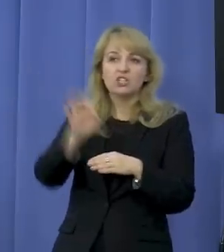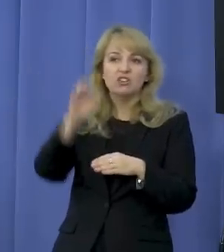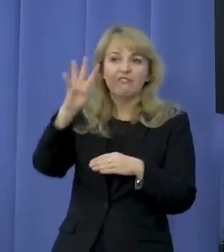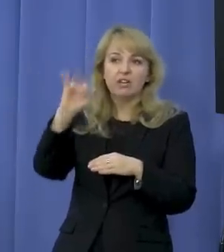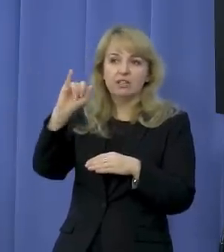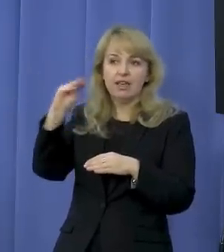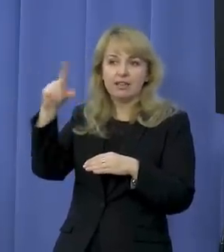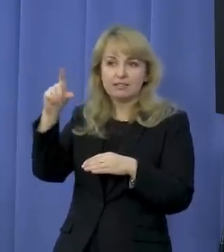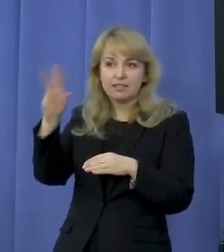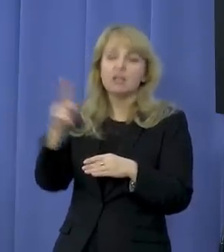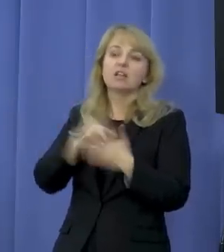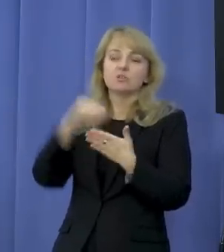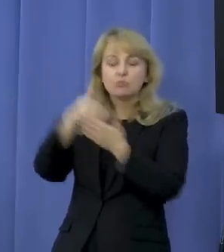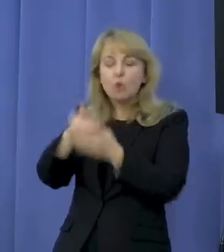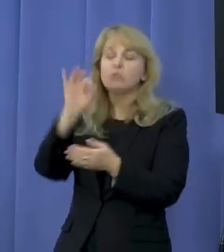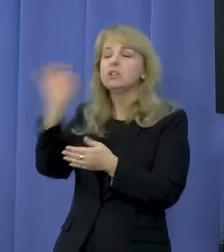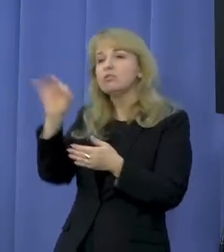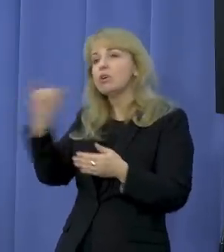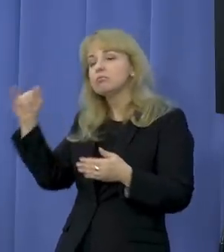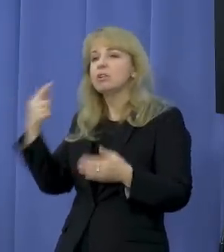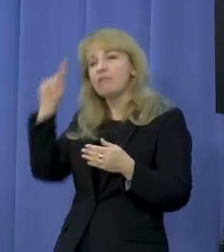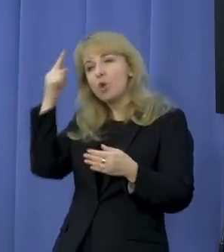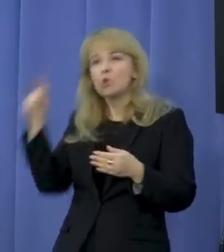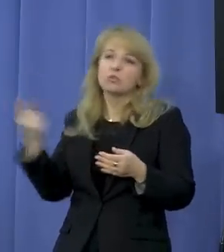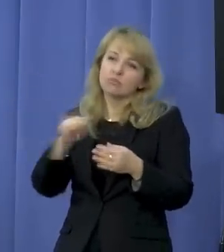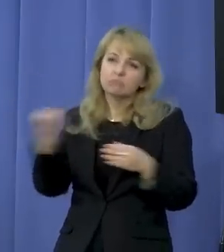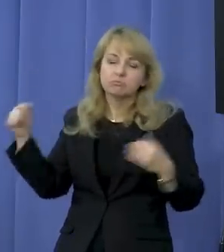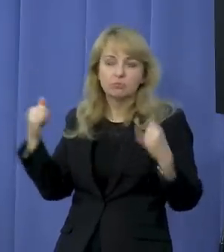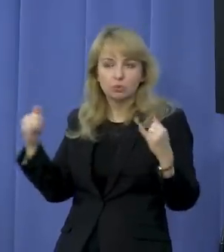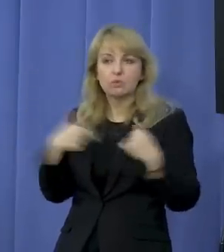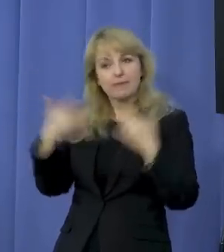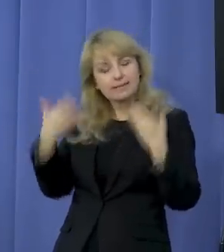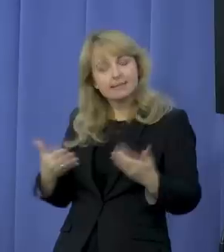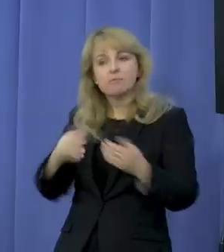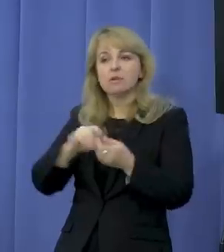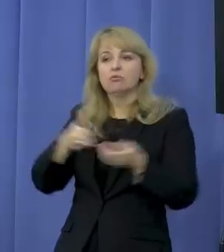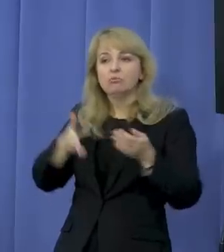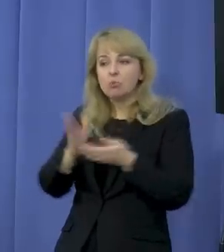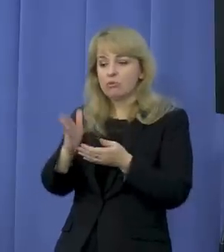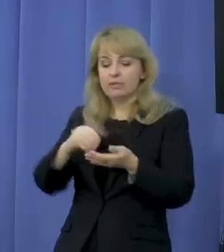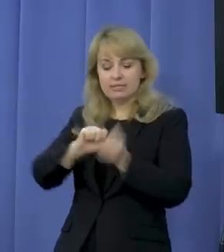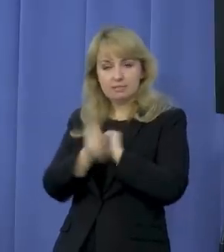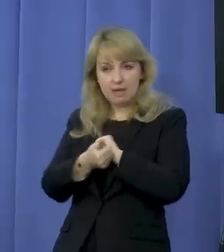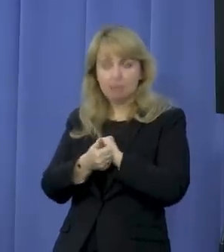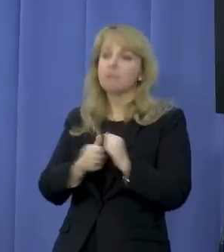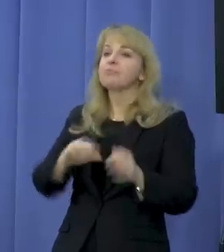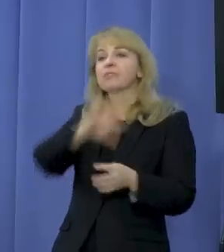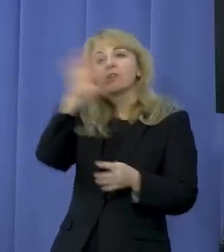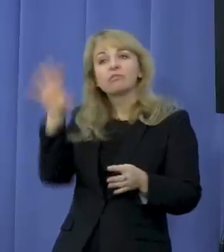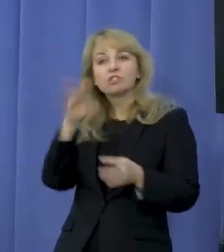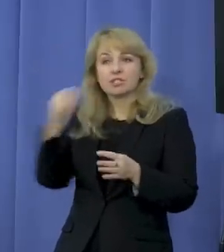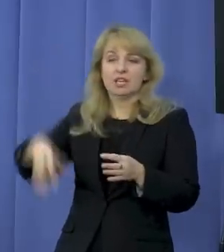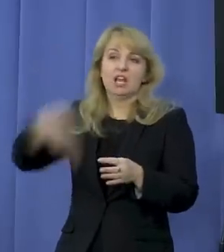przekonań filozoficznych i proponujemy zmiany takie, żeby wszystkie uroczystości